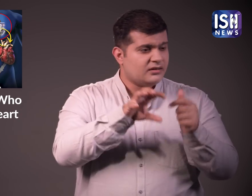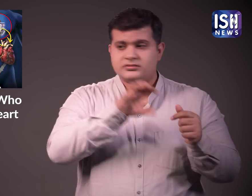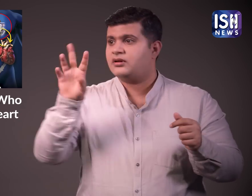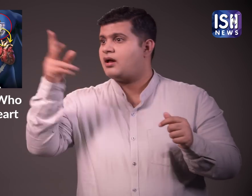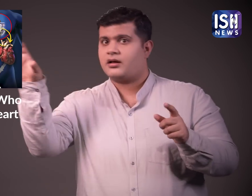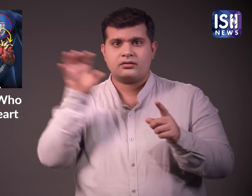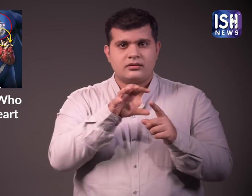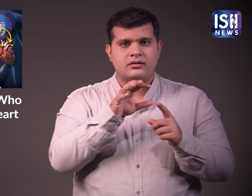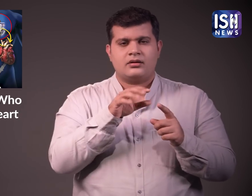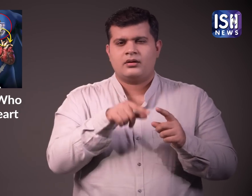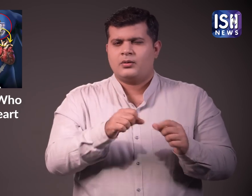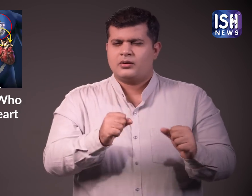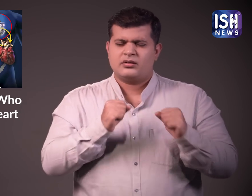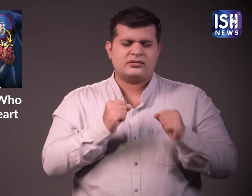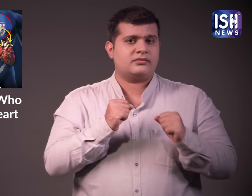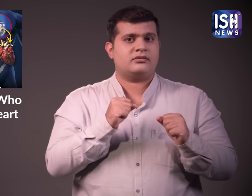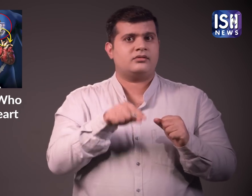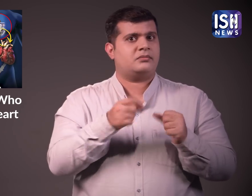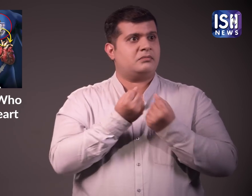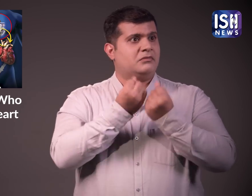चाहिए यह बहुत कटिन सर्जरी है